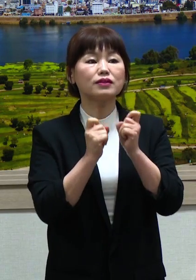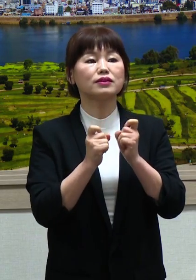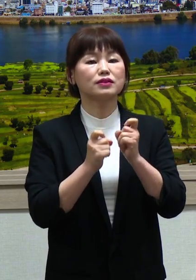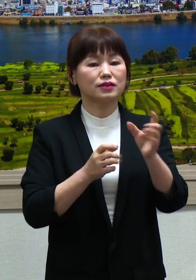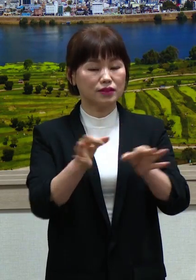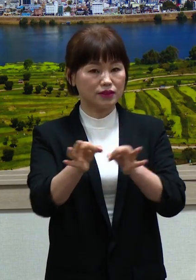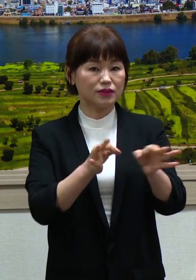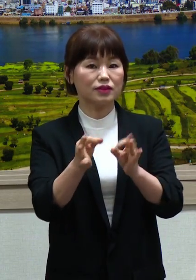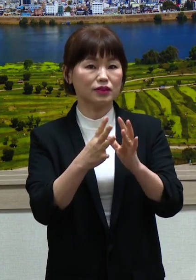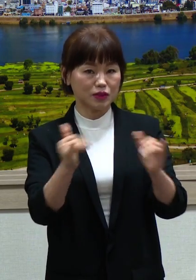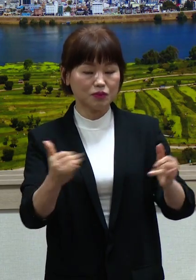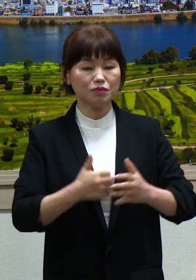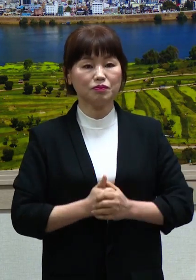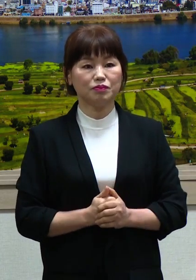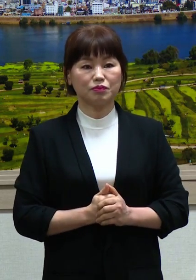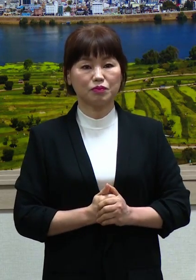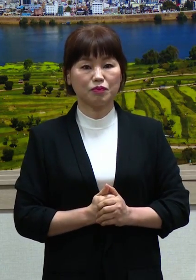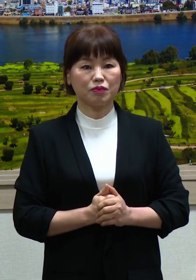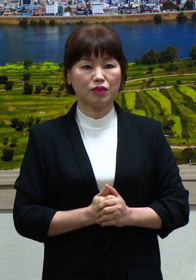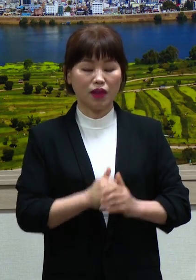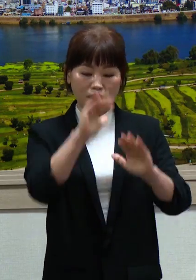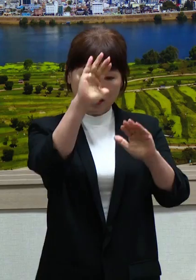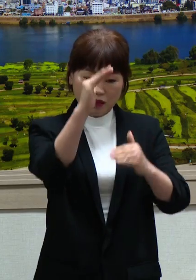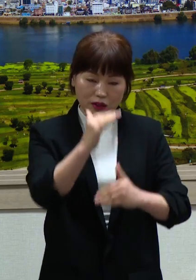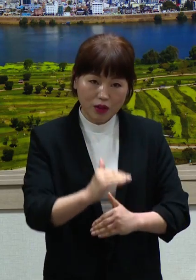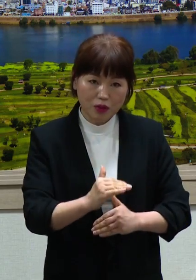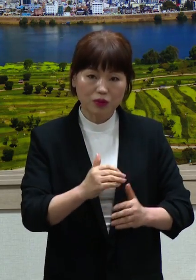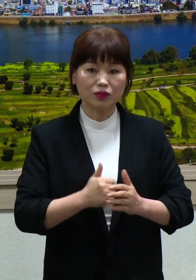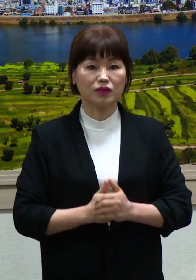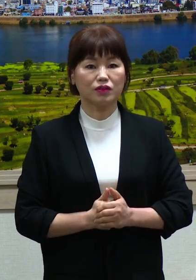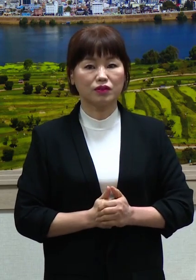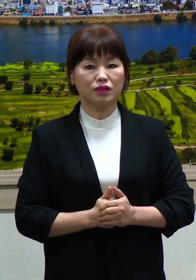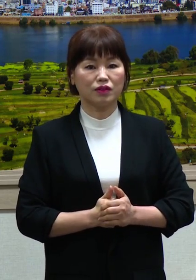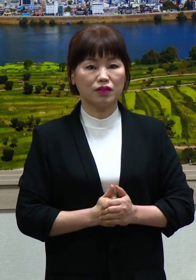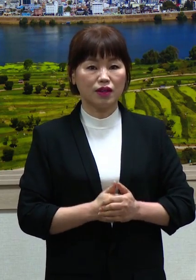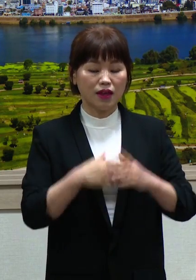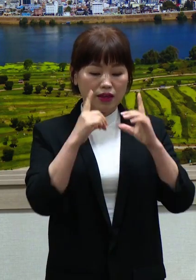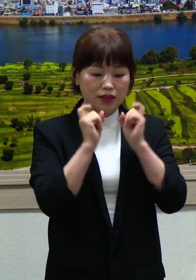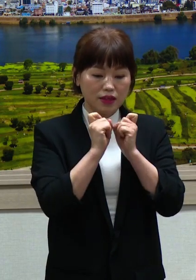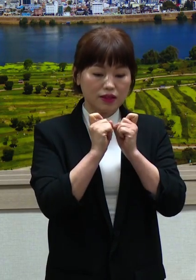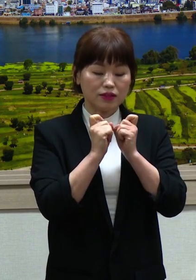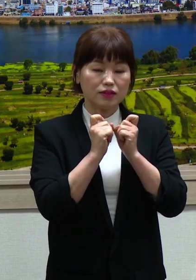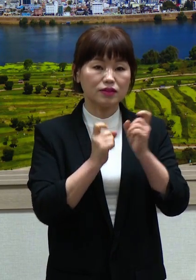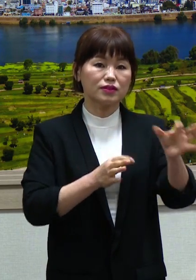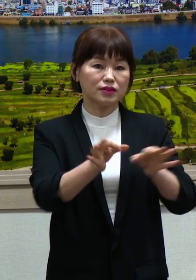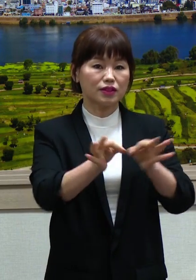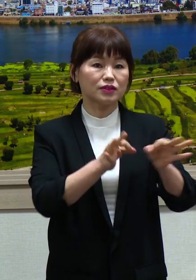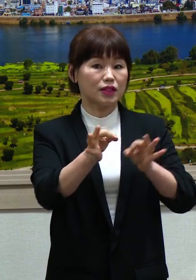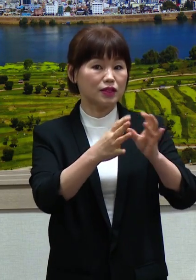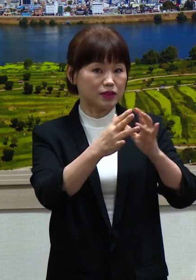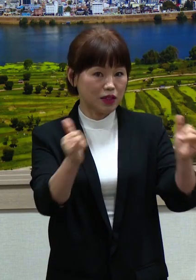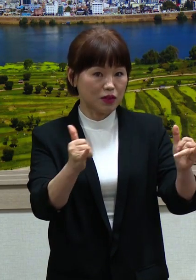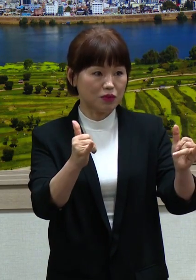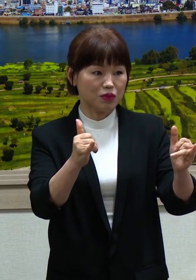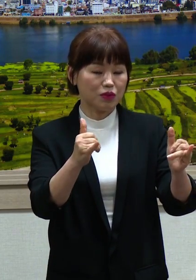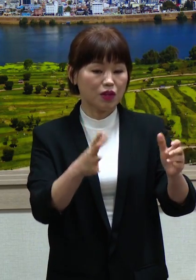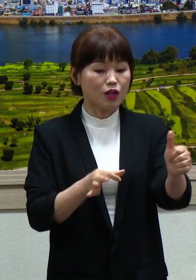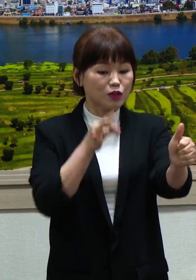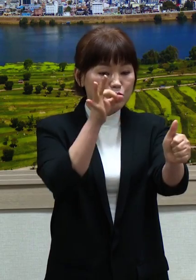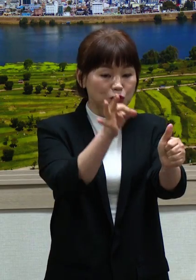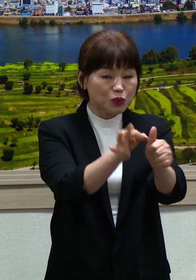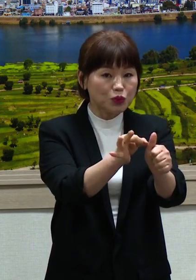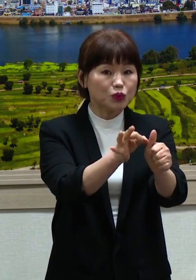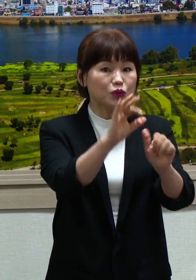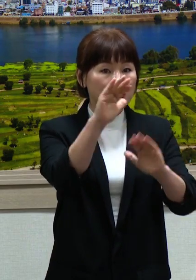다음과 같습니다. 먼저 소상공인에 대한 재난지원금입니다. 사회적 벌이 두기에